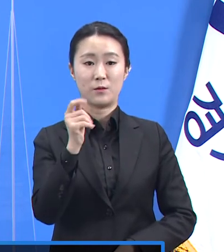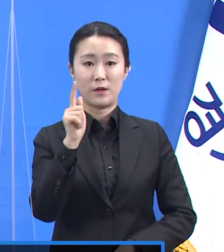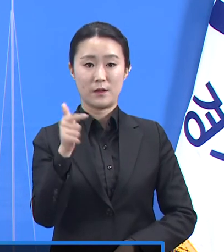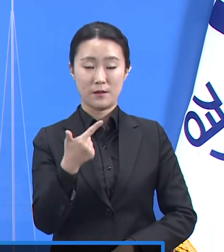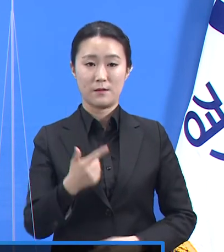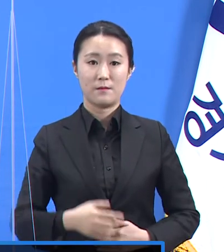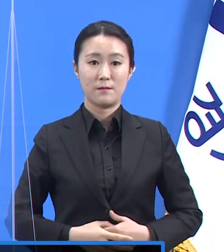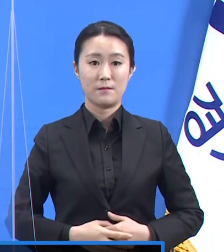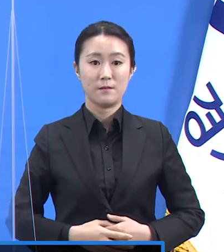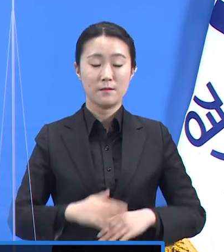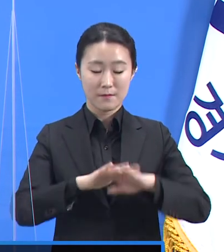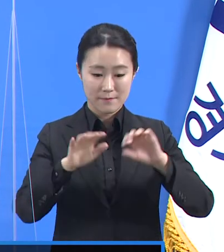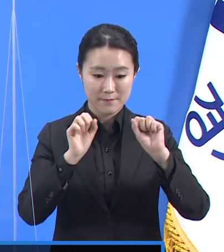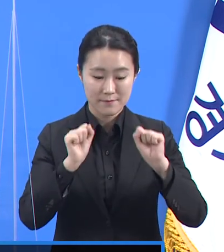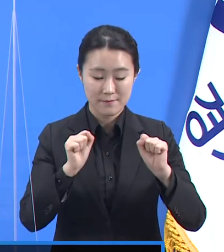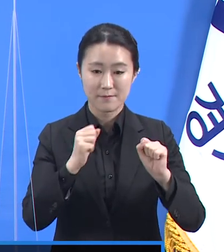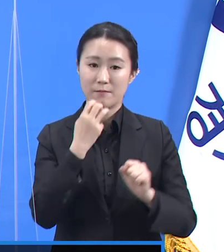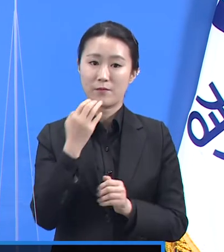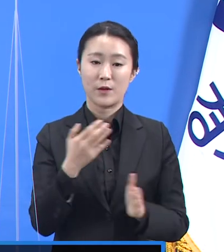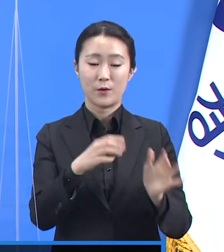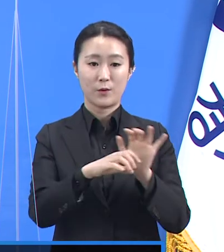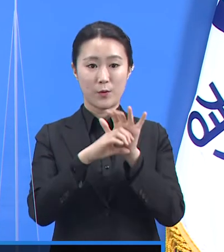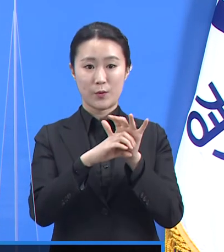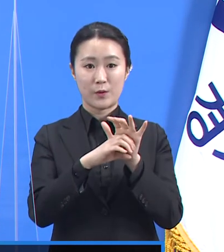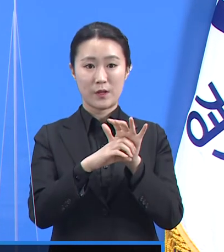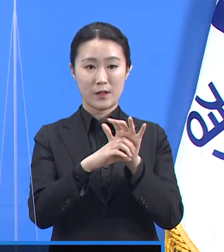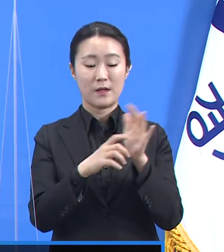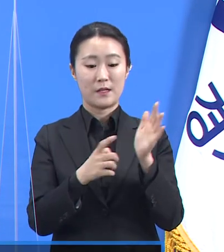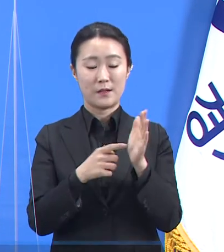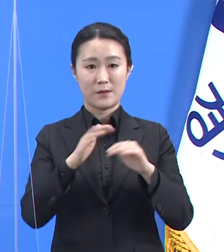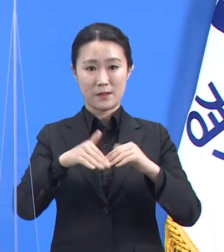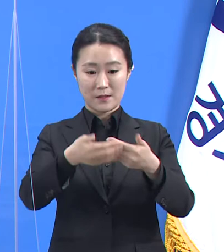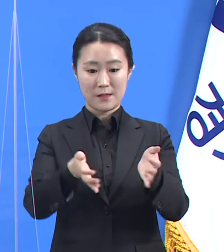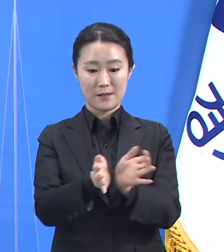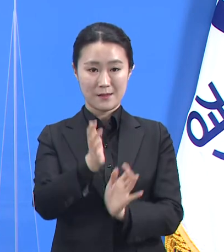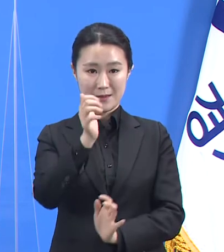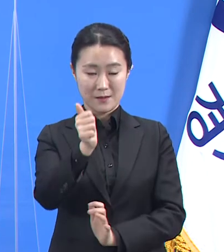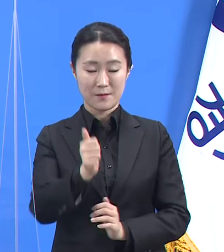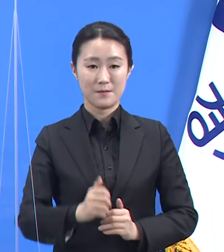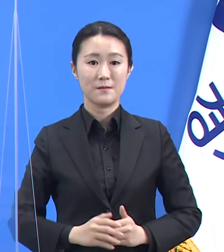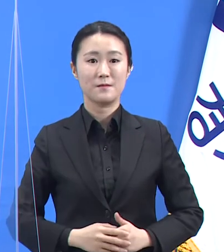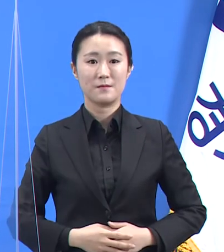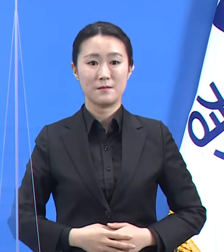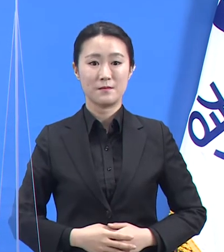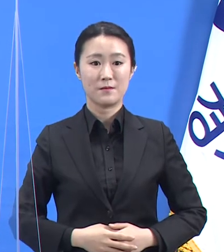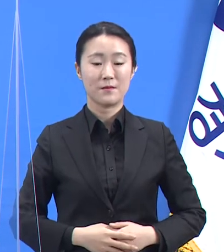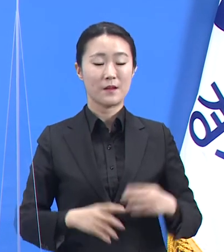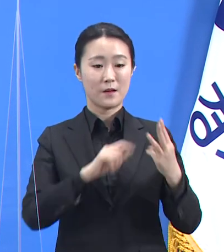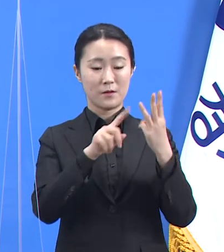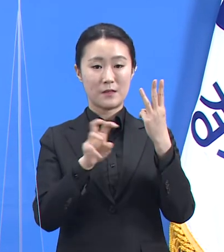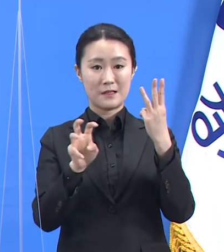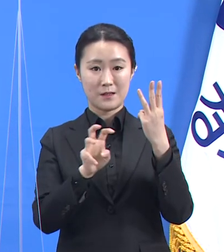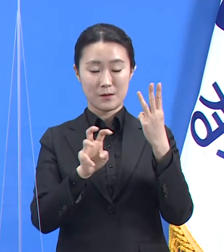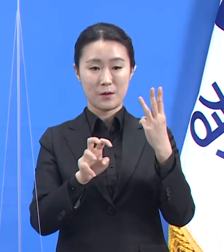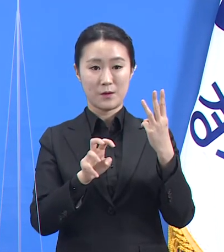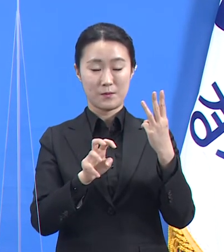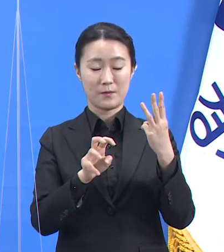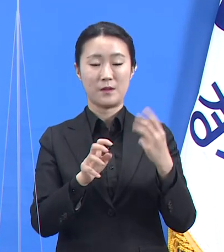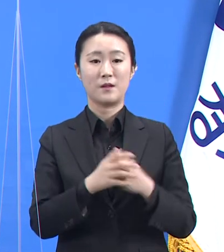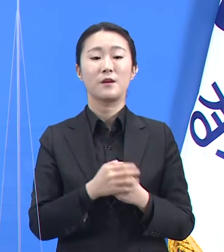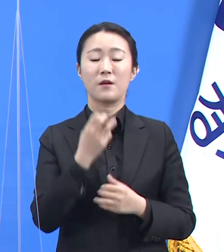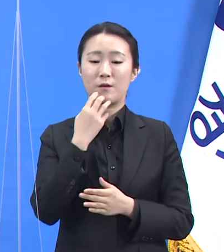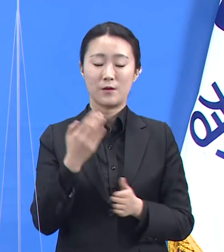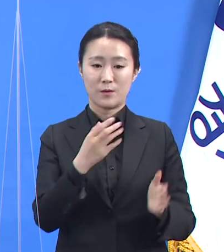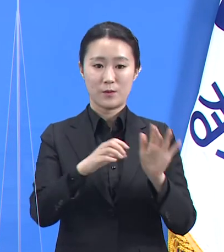안녕하십니까. 경기도 코로나19 긴급대응단의 임순관입니다. 3월 30일 화요일 경기도 코로나19